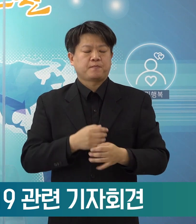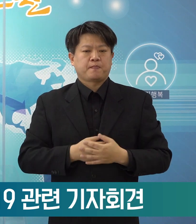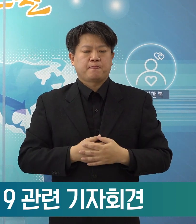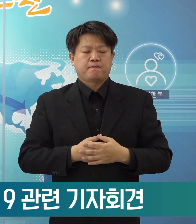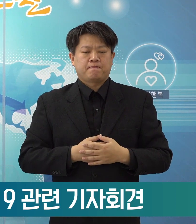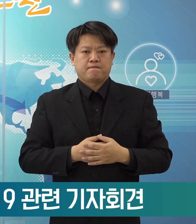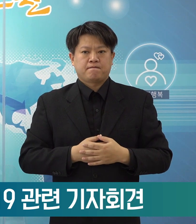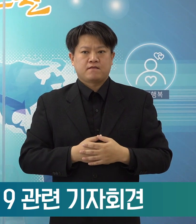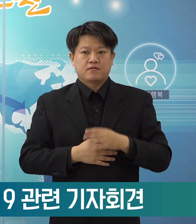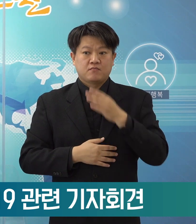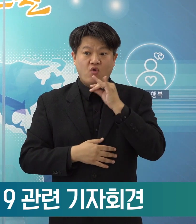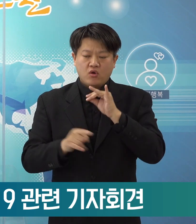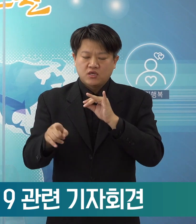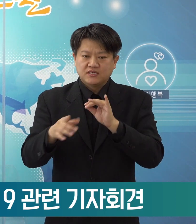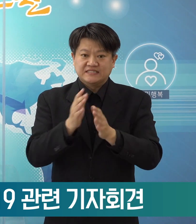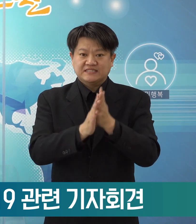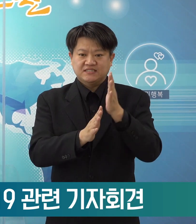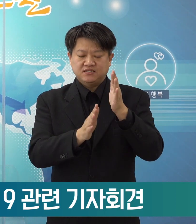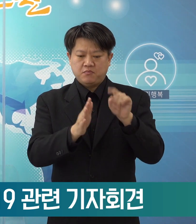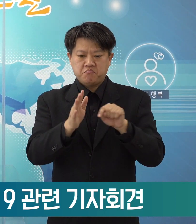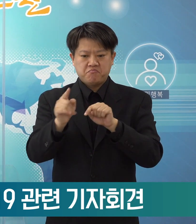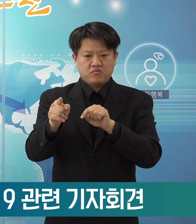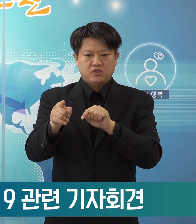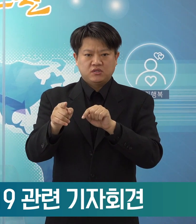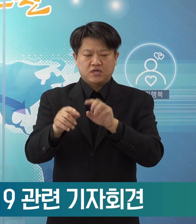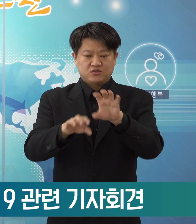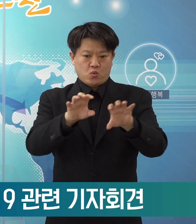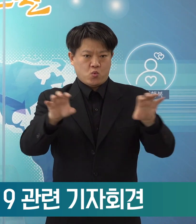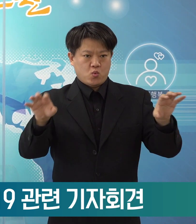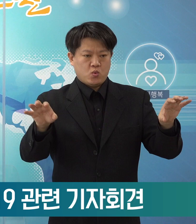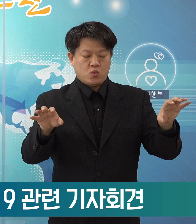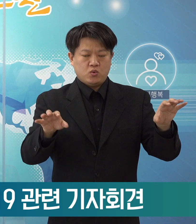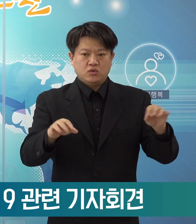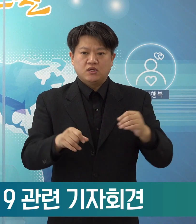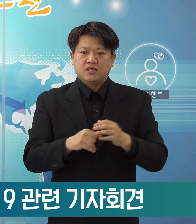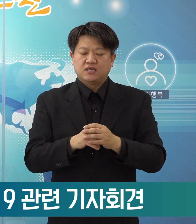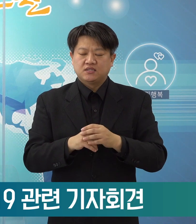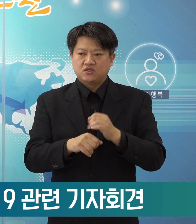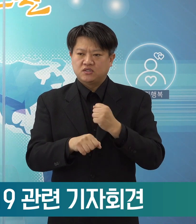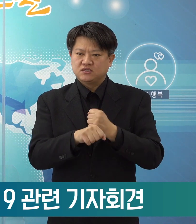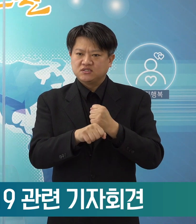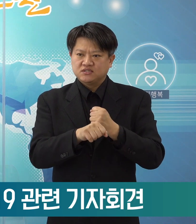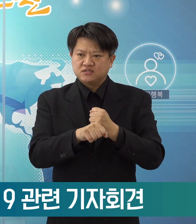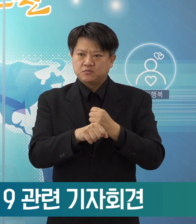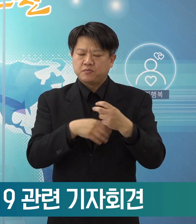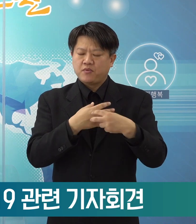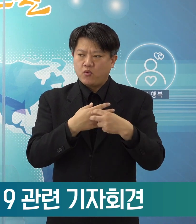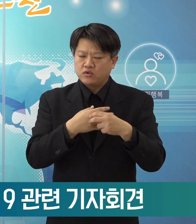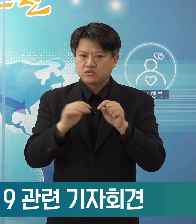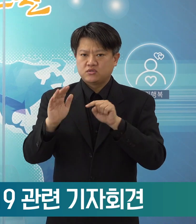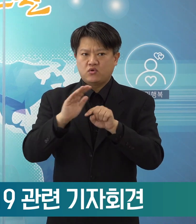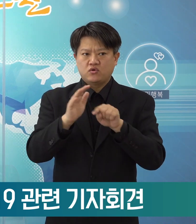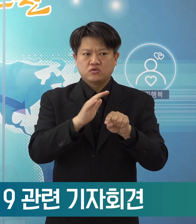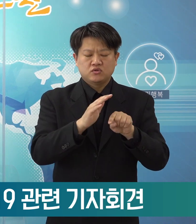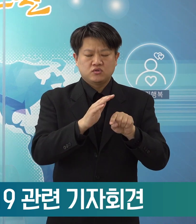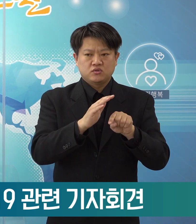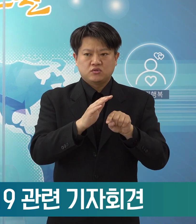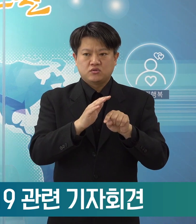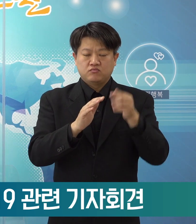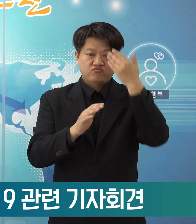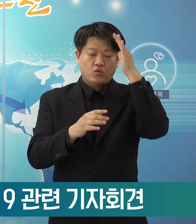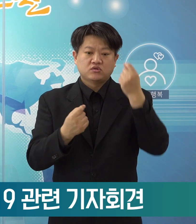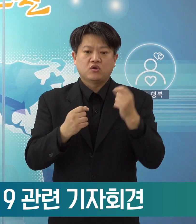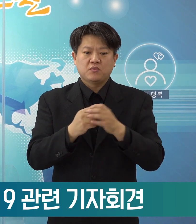이것도 시내 각 동에서 하는 우리 시에서 병원 이용시 검사비 무료와 같이 병원